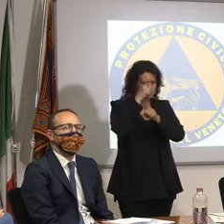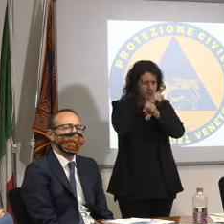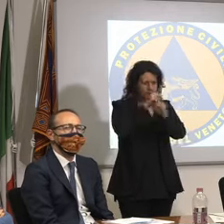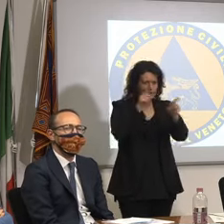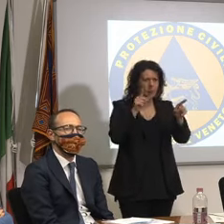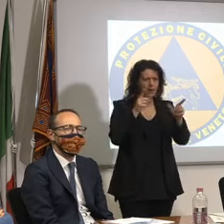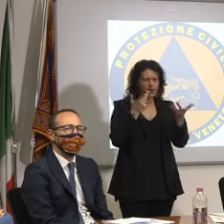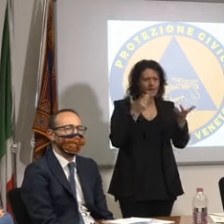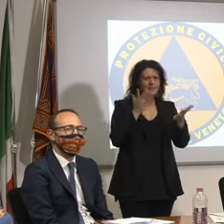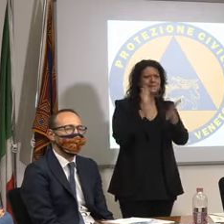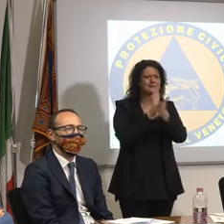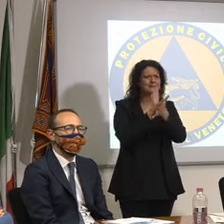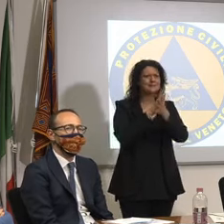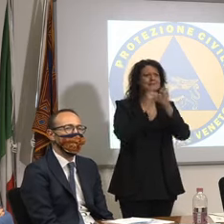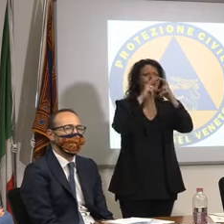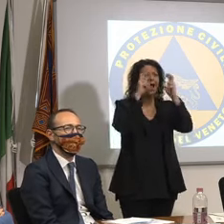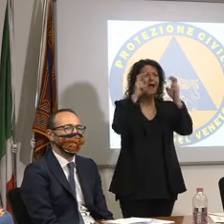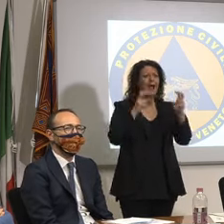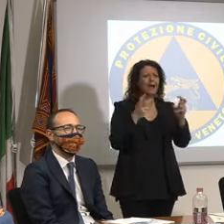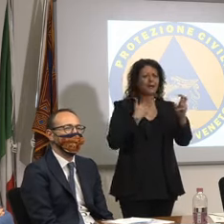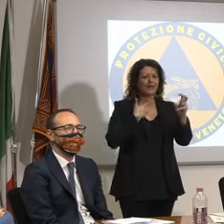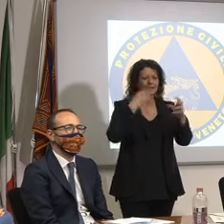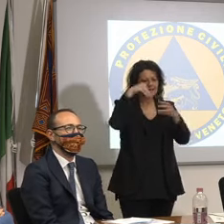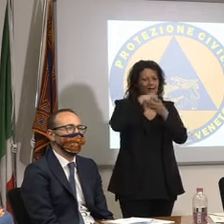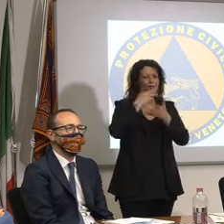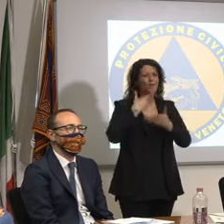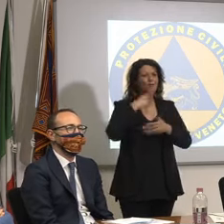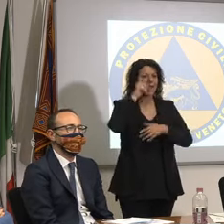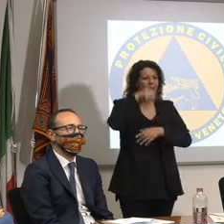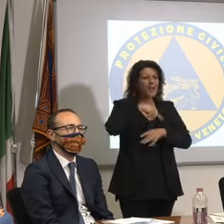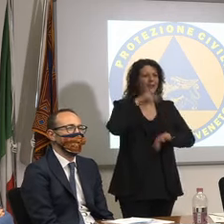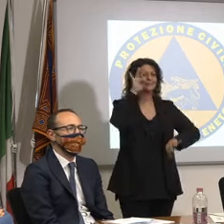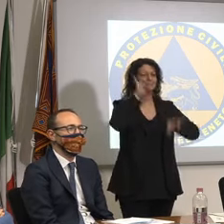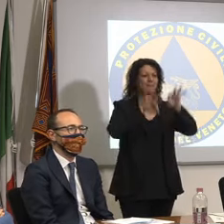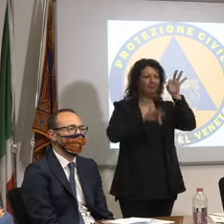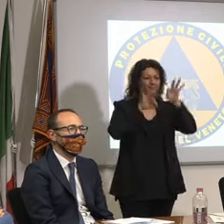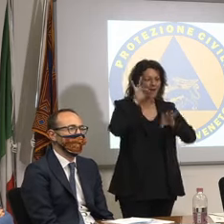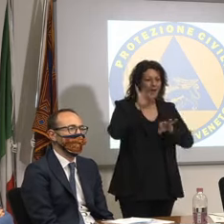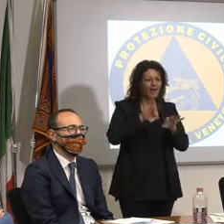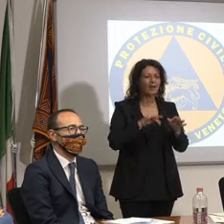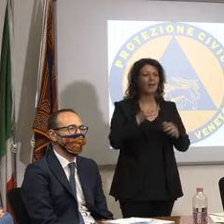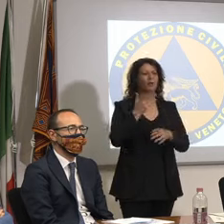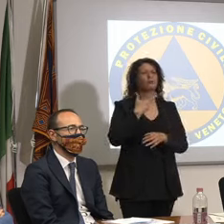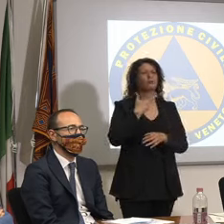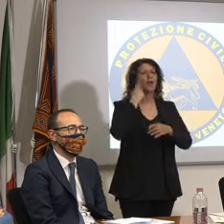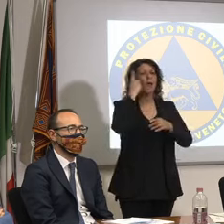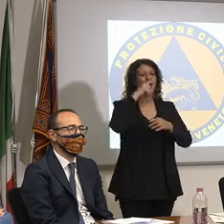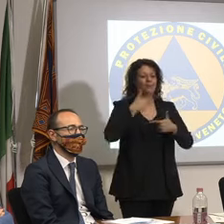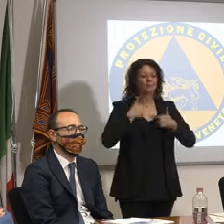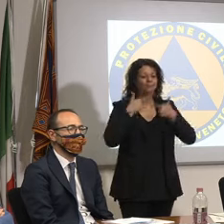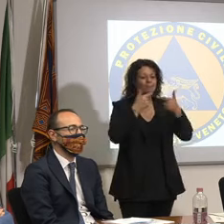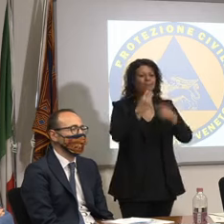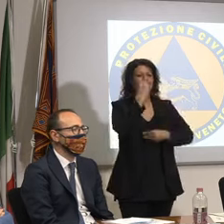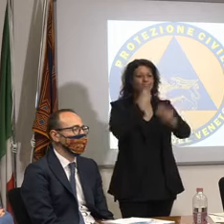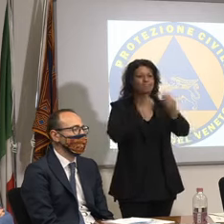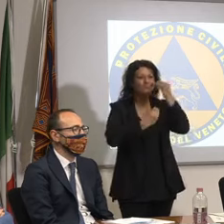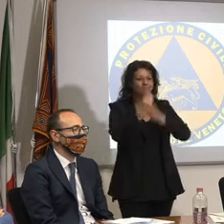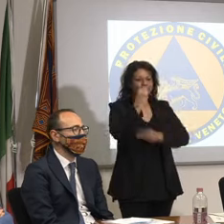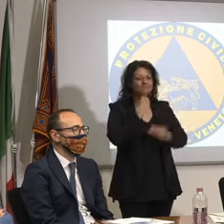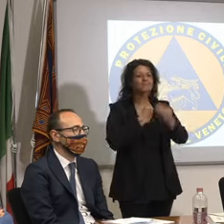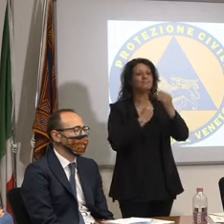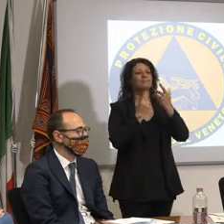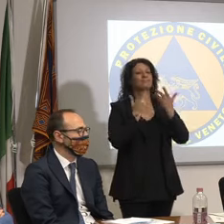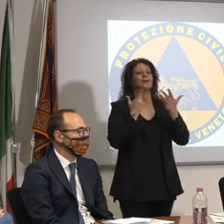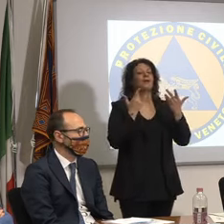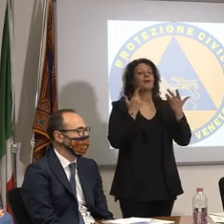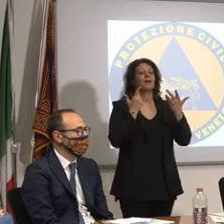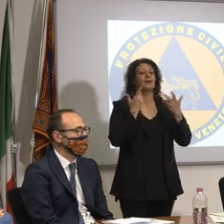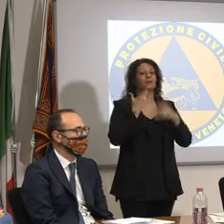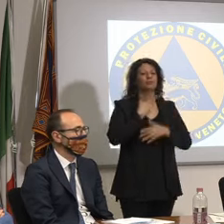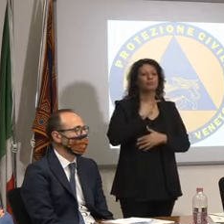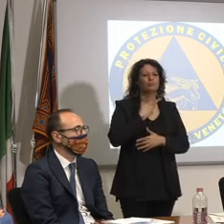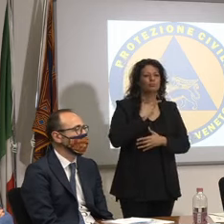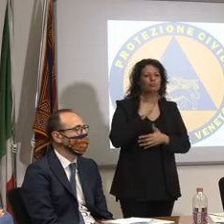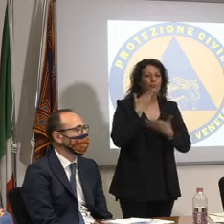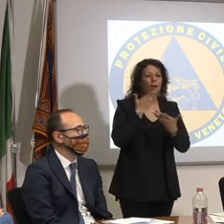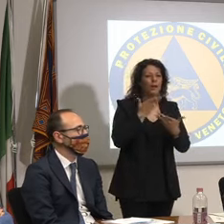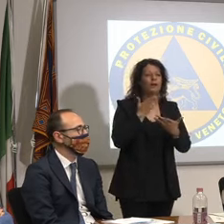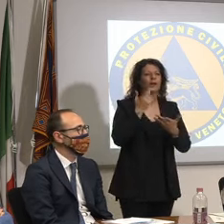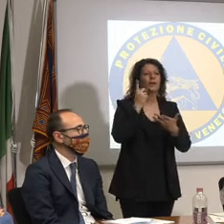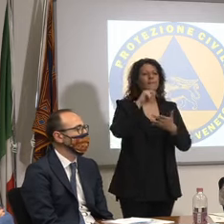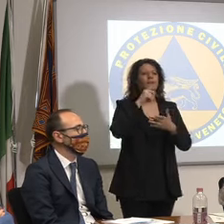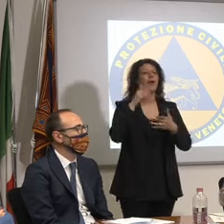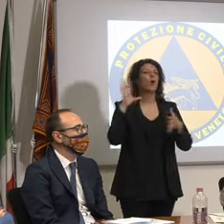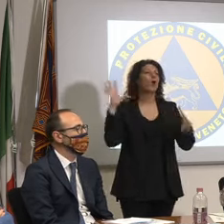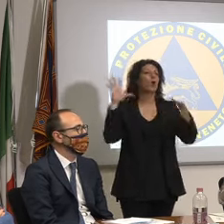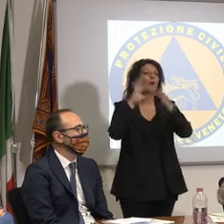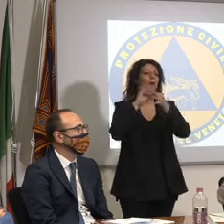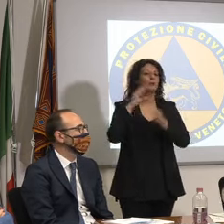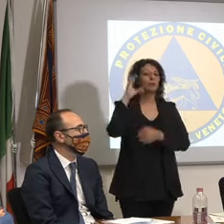lo spettacolo viaggiante sui fornitori di dell'agroalimentare tutta l'industria agroalimentare certo il tema dell'offerta